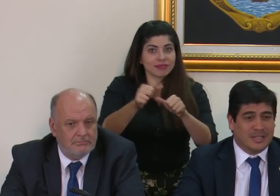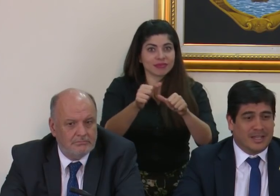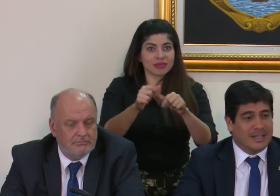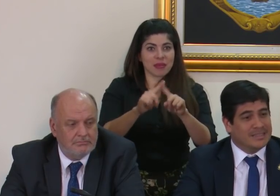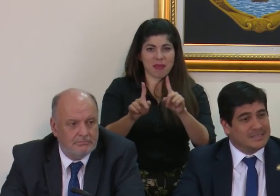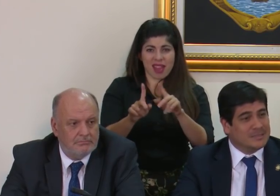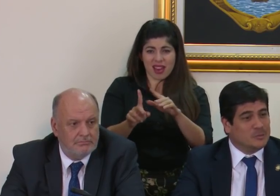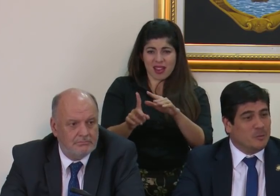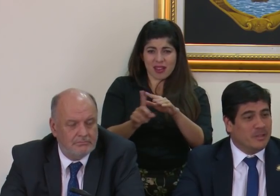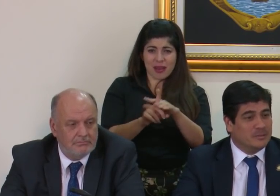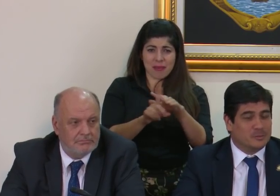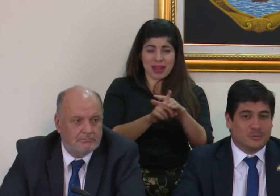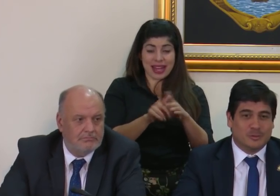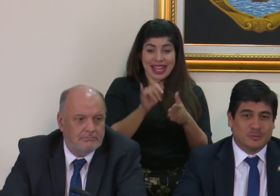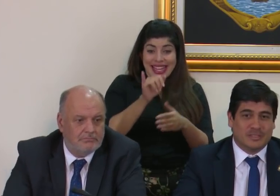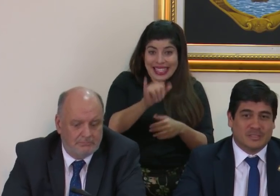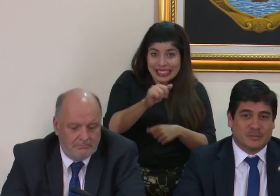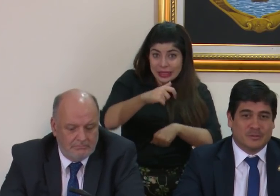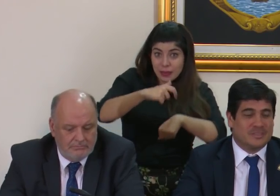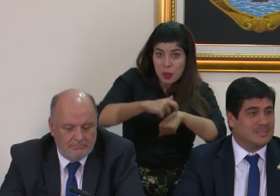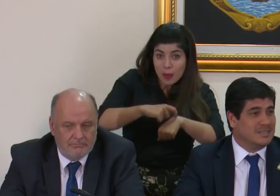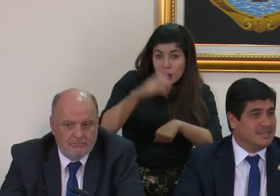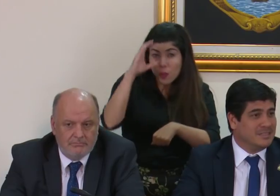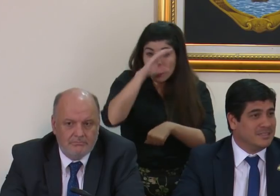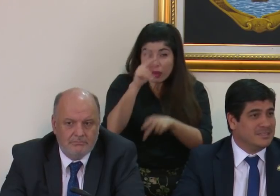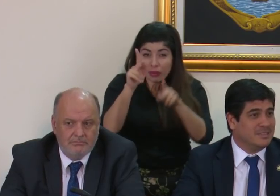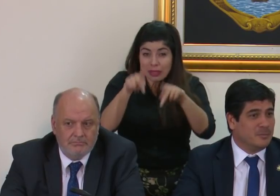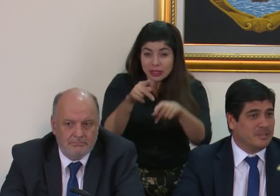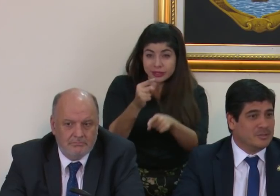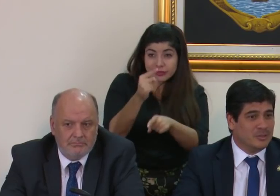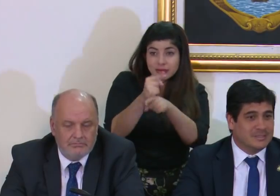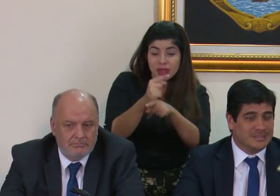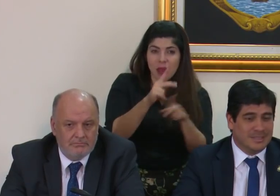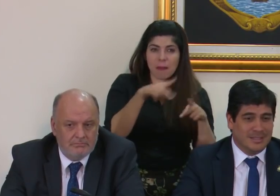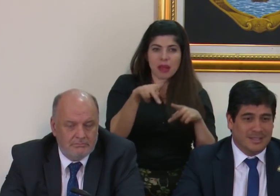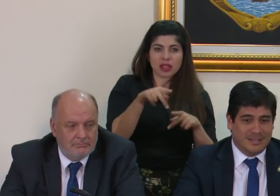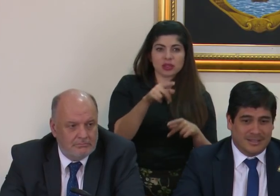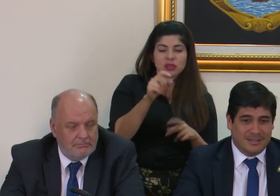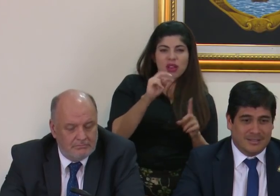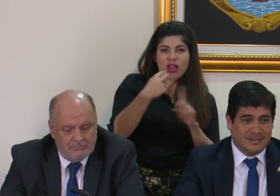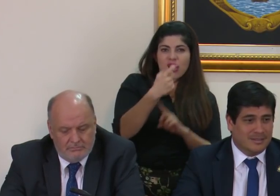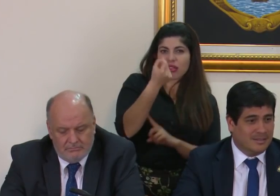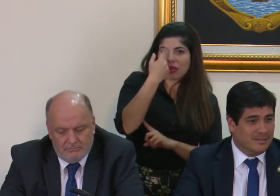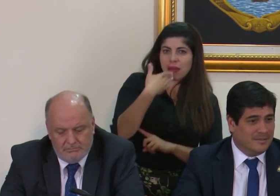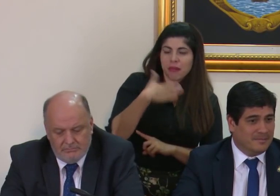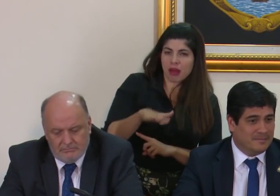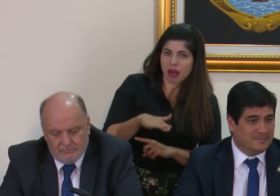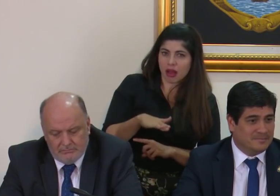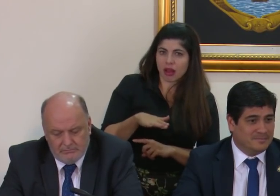ahí es en esos momentos cuando se busca a esas personas que se hacen ciertas interpretaciones y